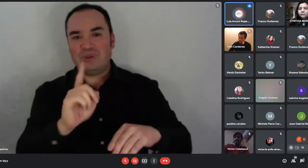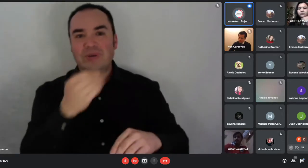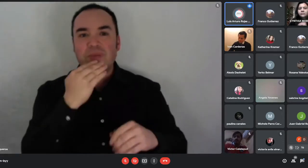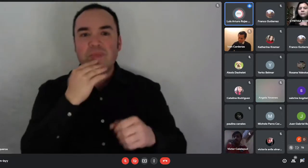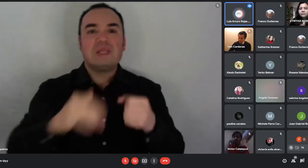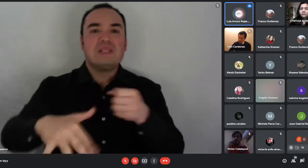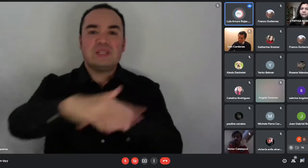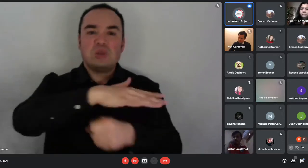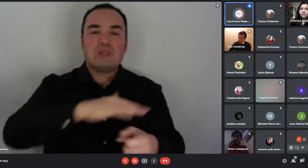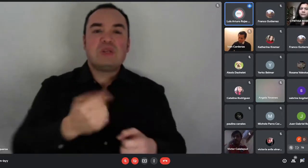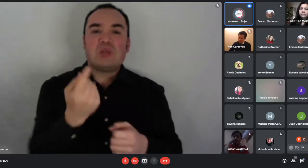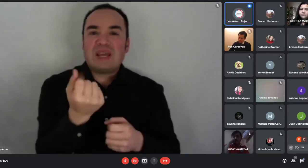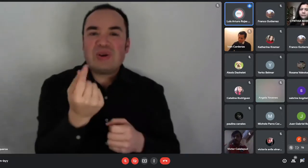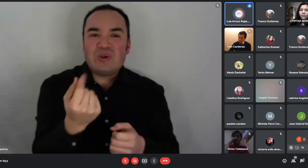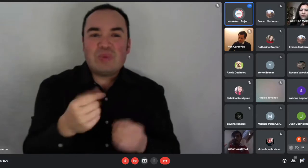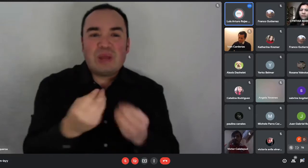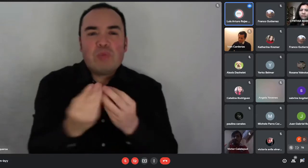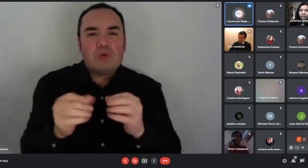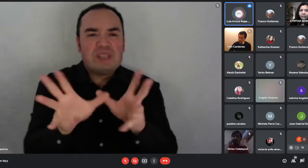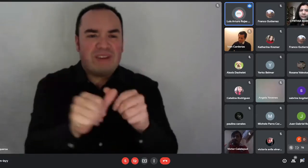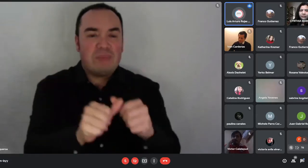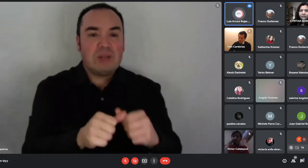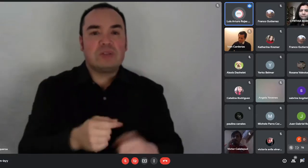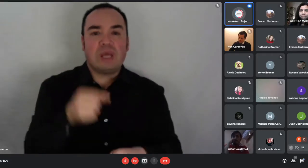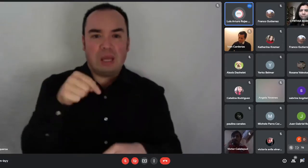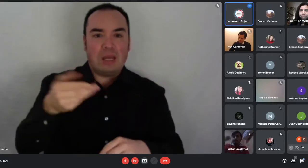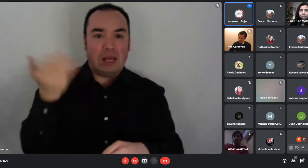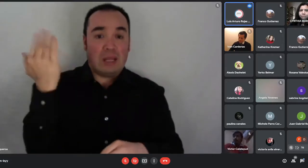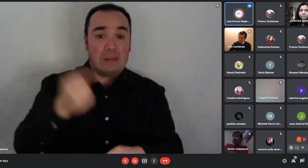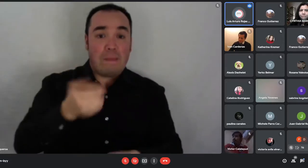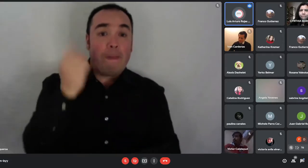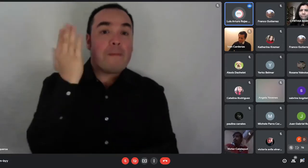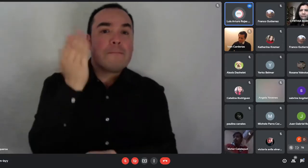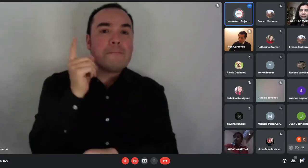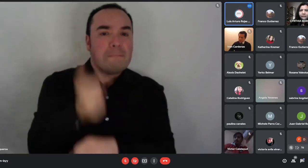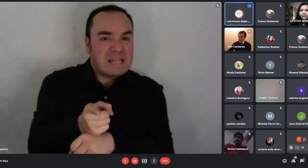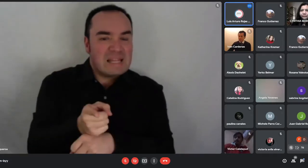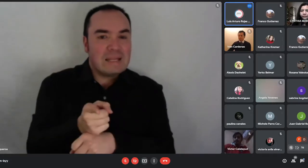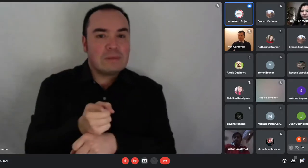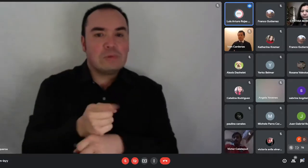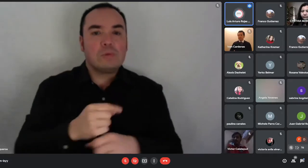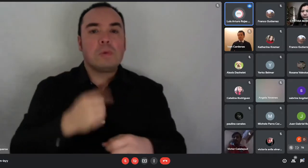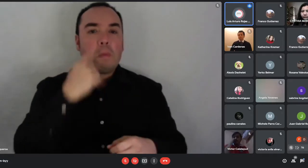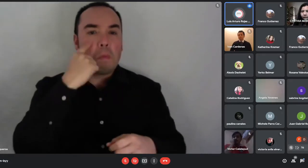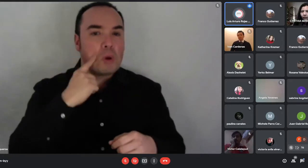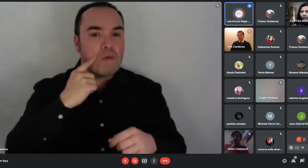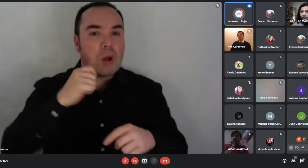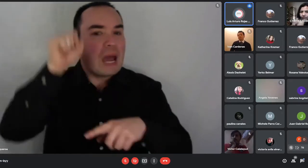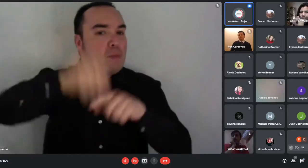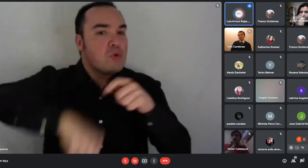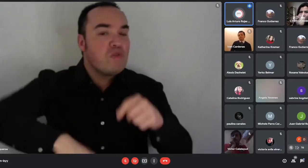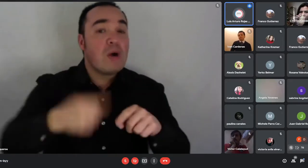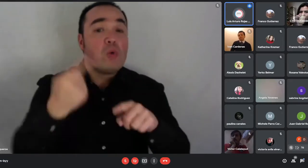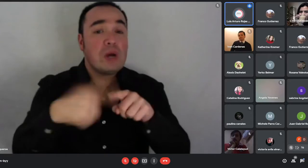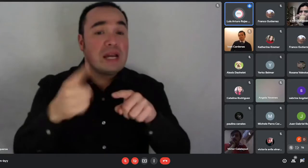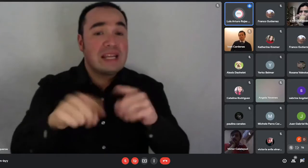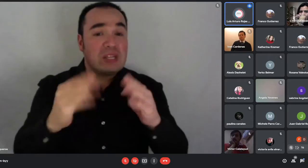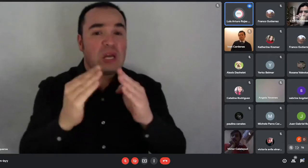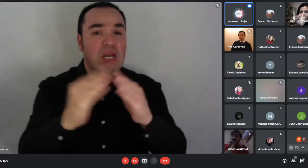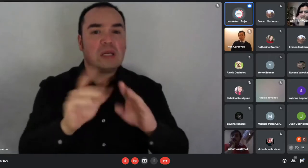no se ha exigido ese documento. Por lo tanto, cuando tengamos la información oficial del siguiente llamado, ahí vamos a ver a